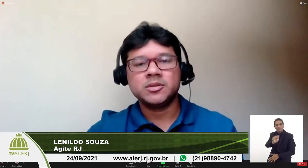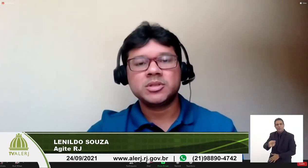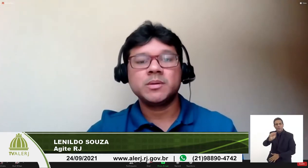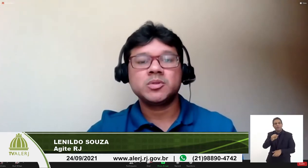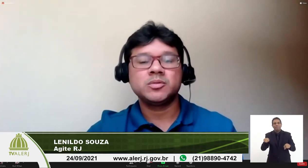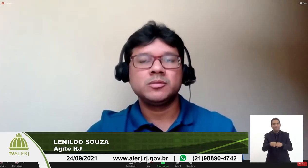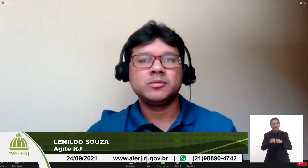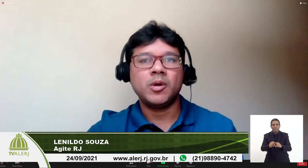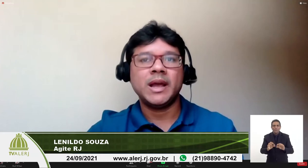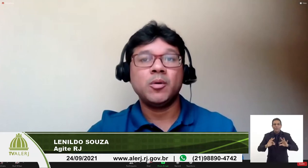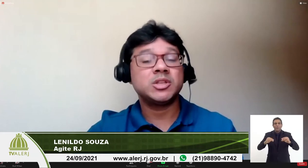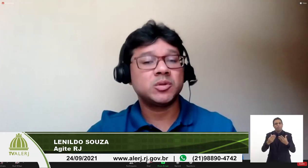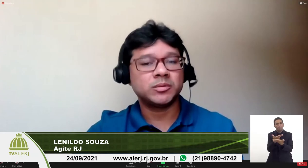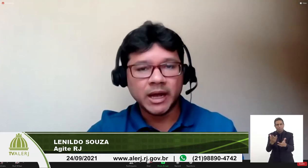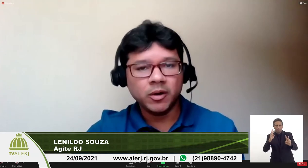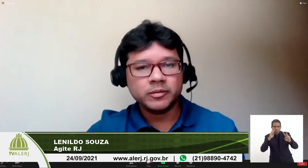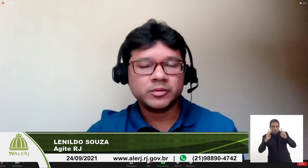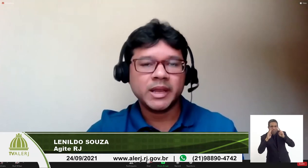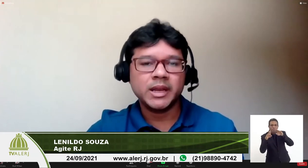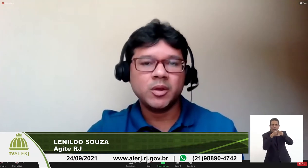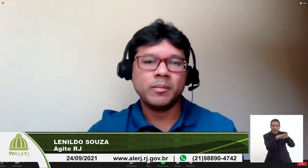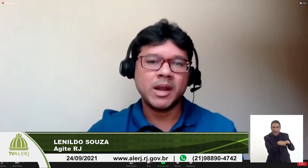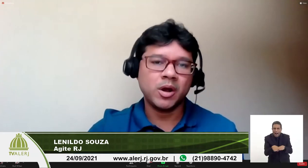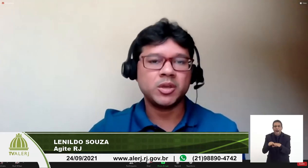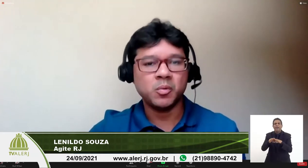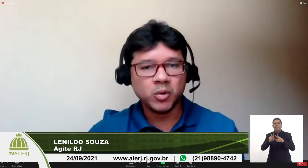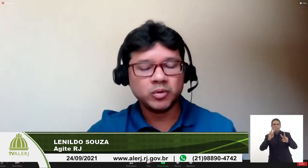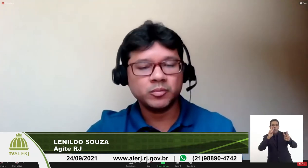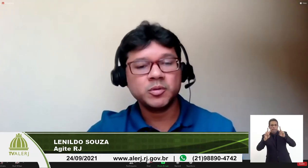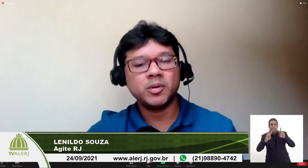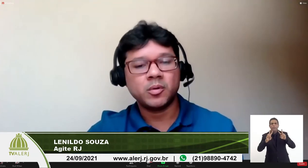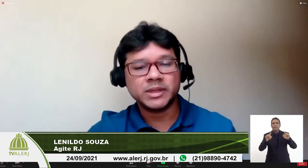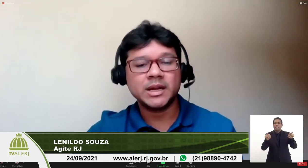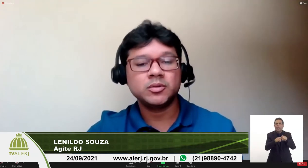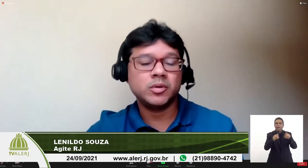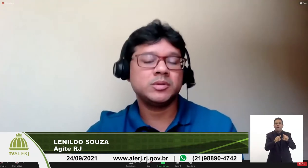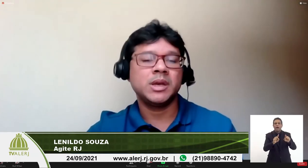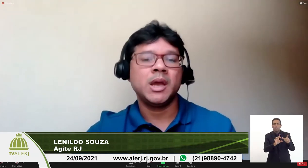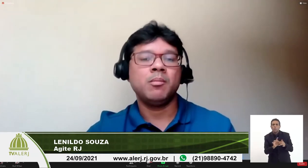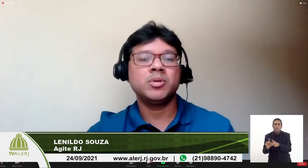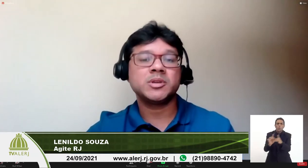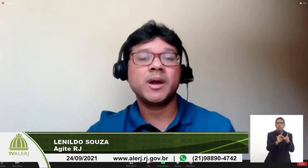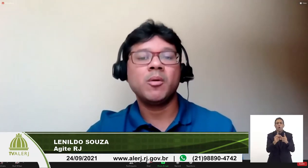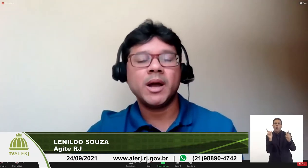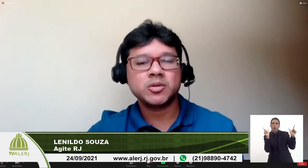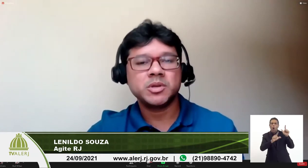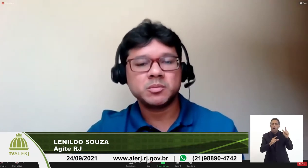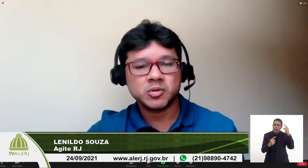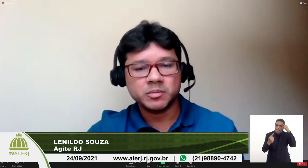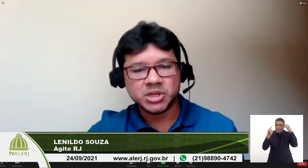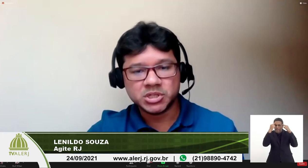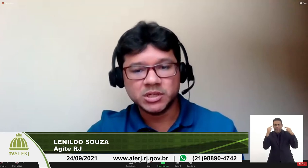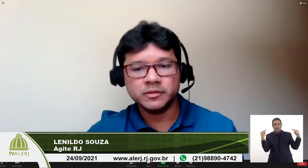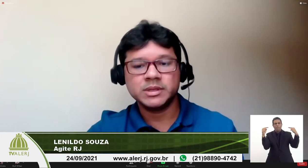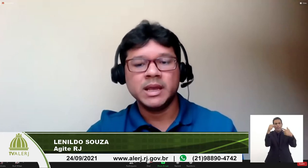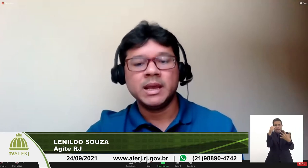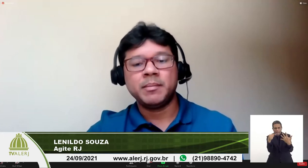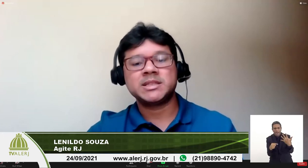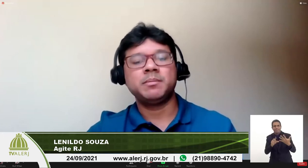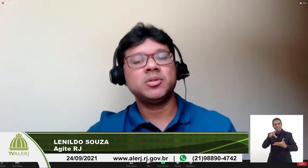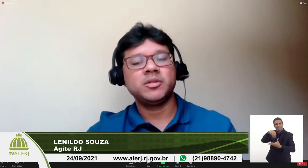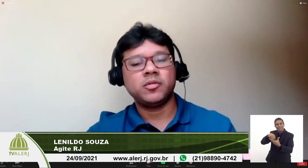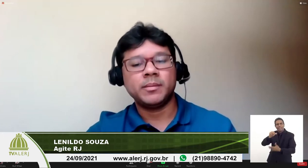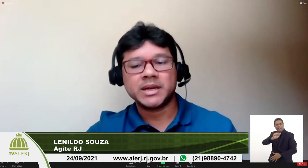aqui nós temos um olhar horizontal não tem nenhum melhor que o outro muito pelo contrário todos buscam galgar os mesmos objetivos